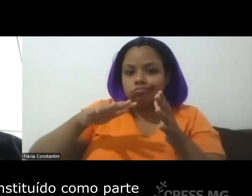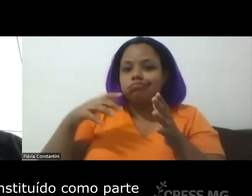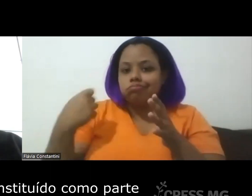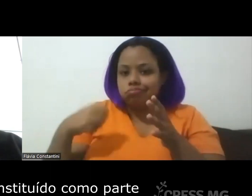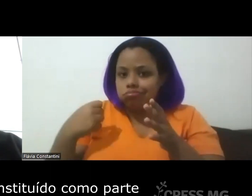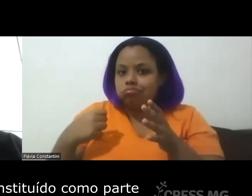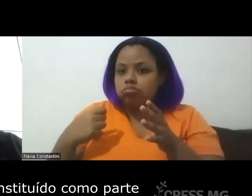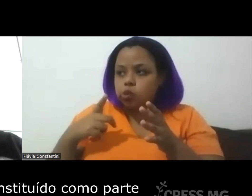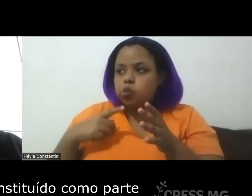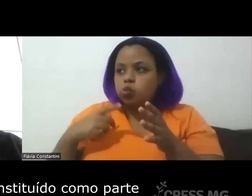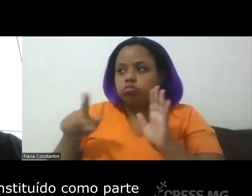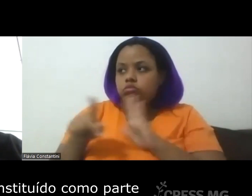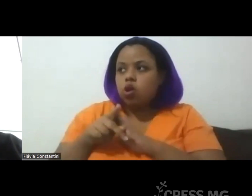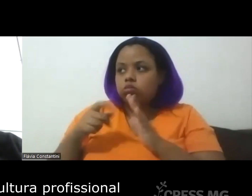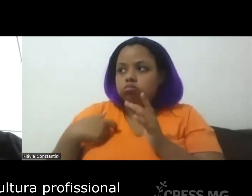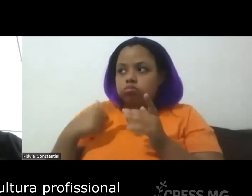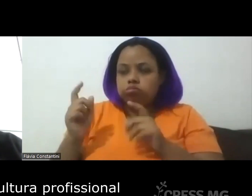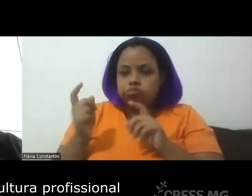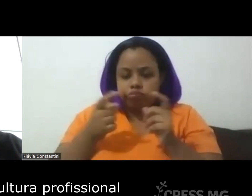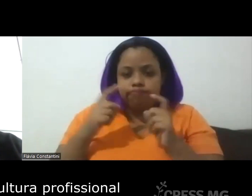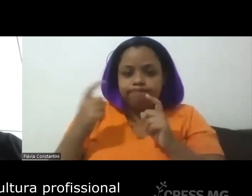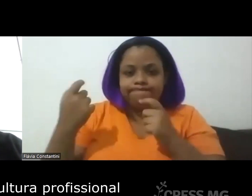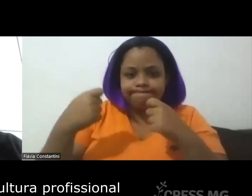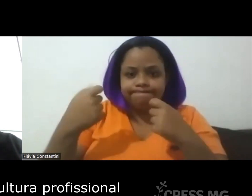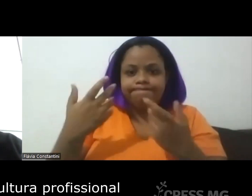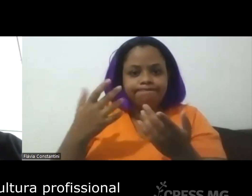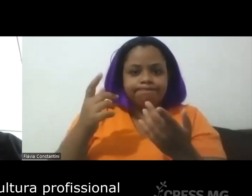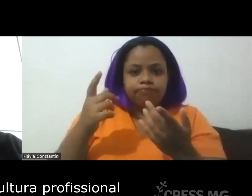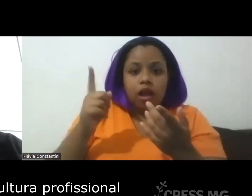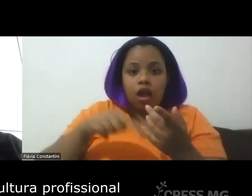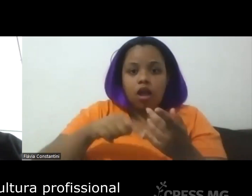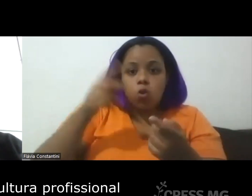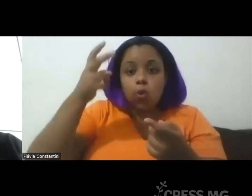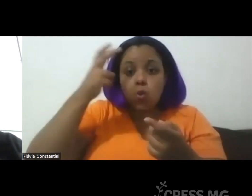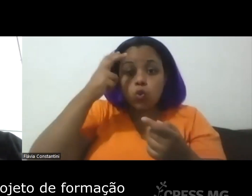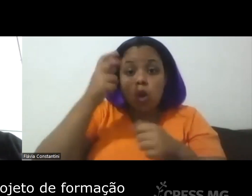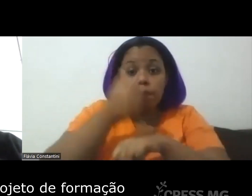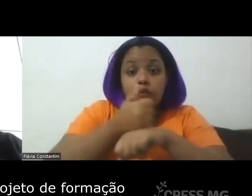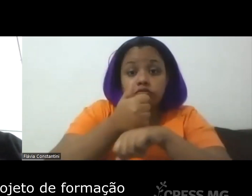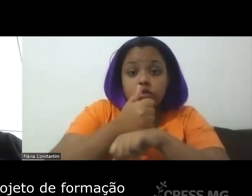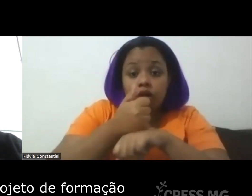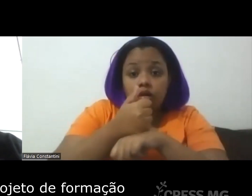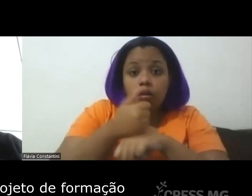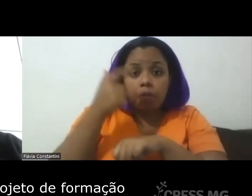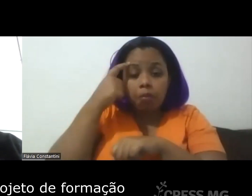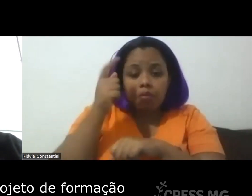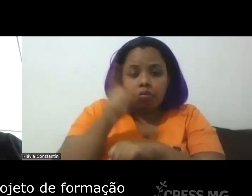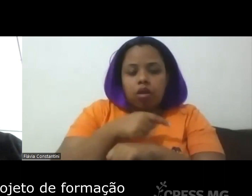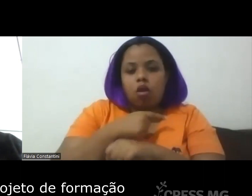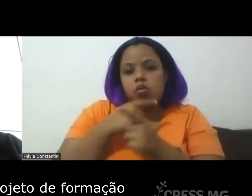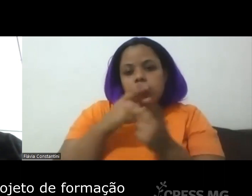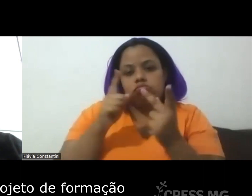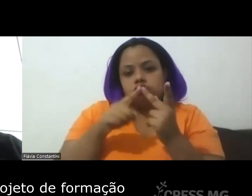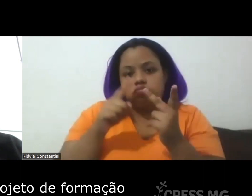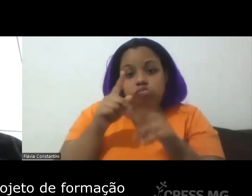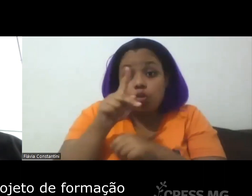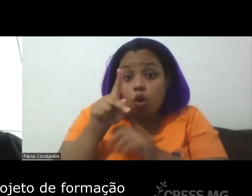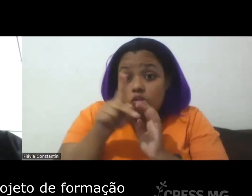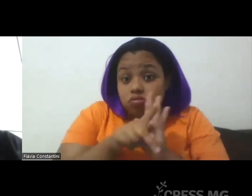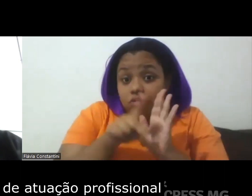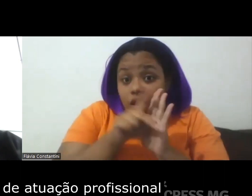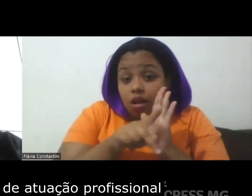constituído como parte da nossa cultura profissional do nosso projeto de